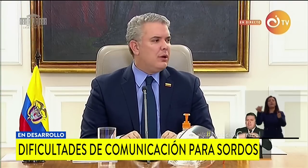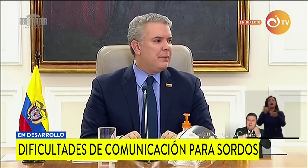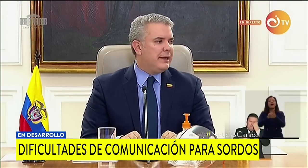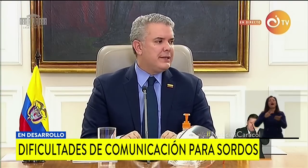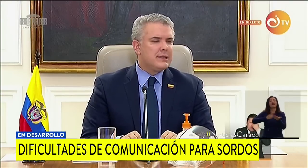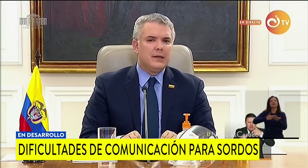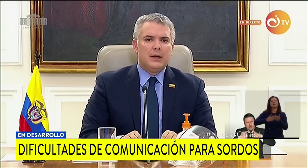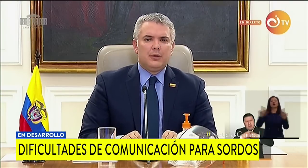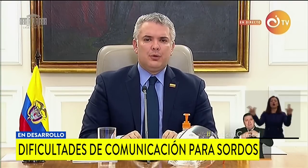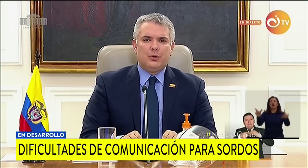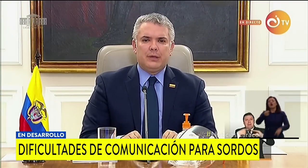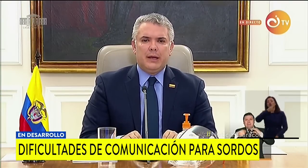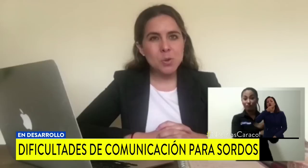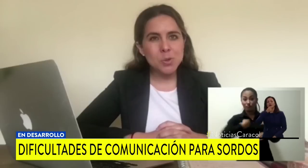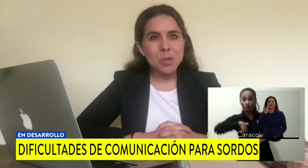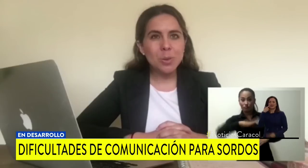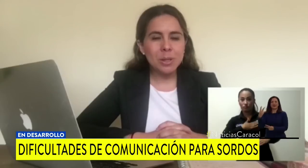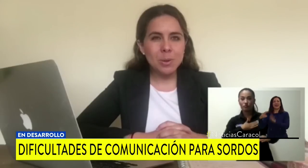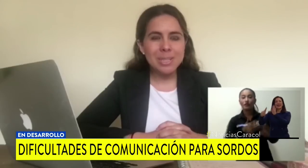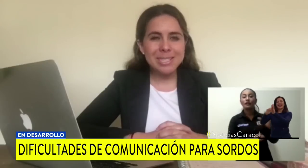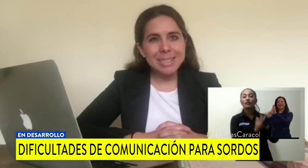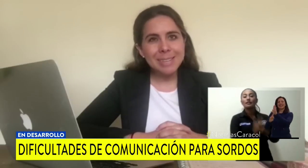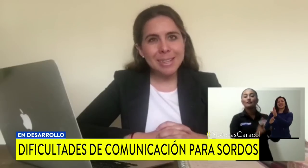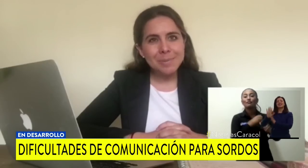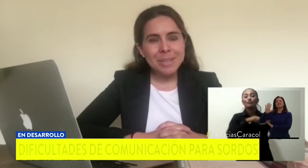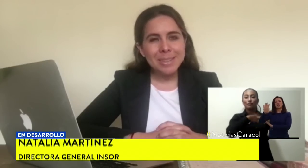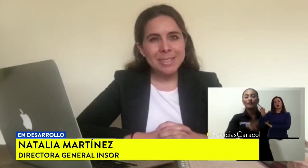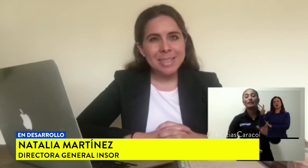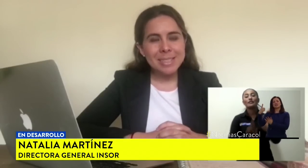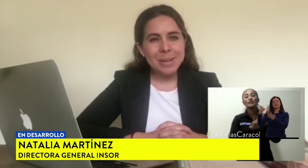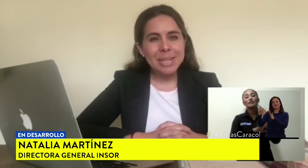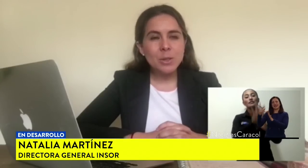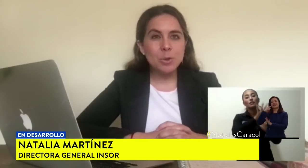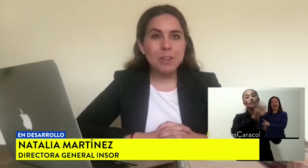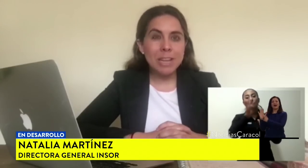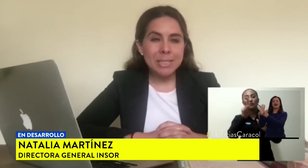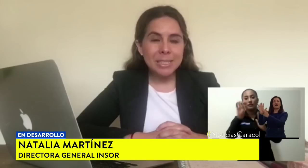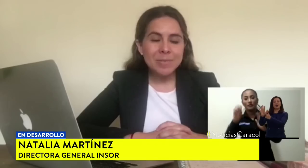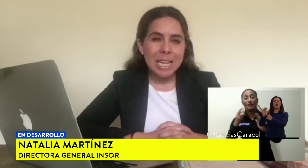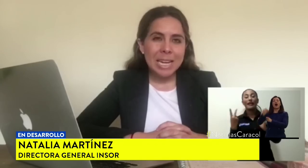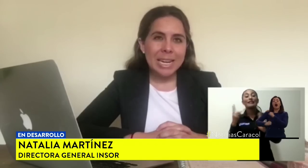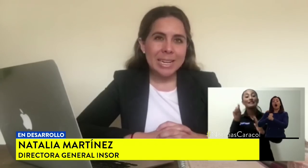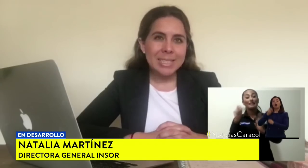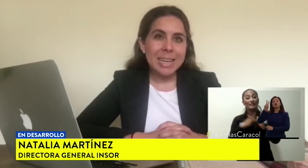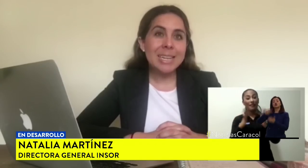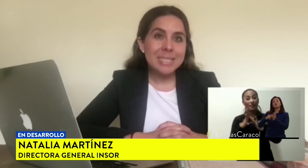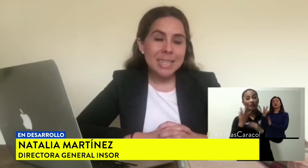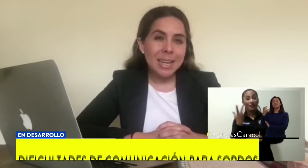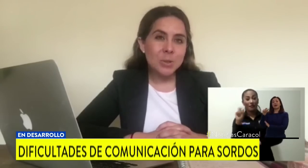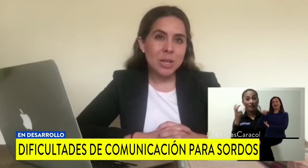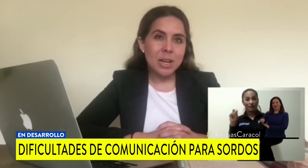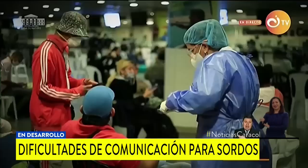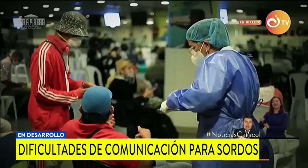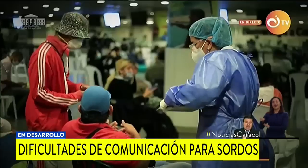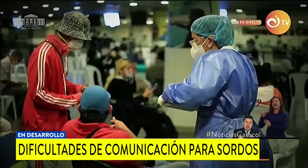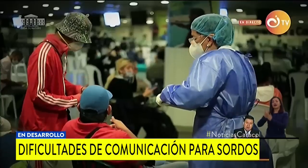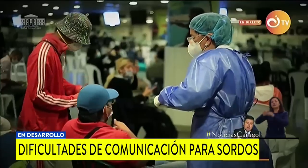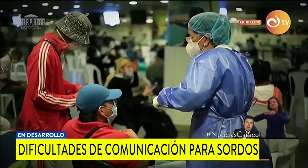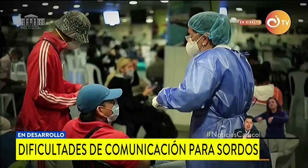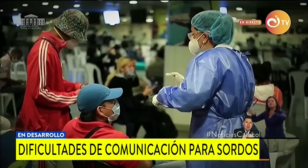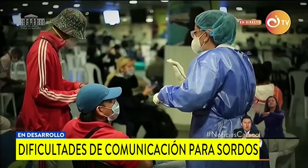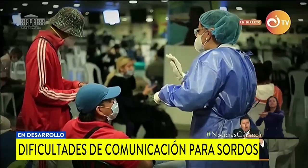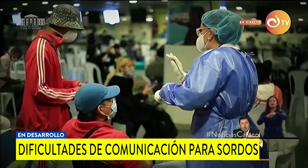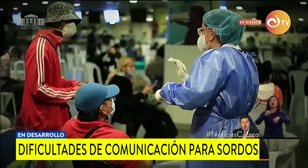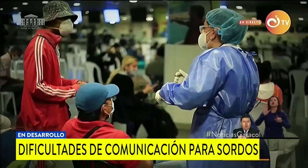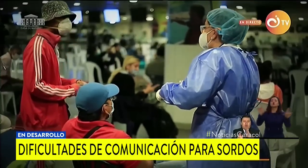noticias. Logramos la publicación de la resolución 5960 del 6 de abril de 2020, en la que se insta a los canales públicos y